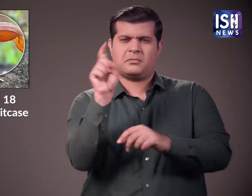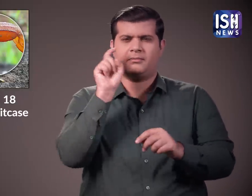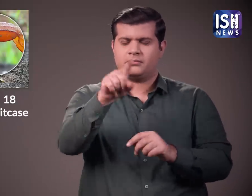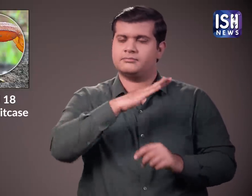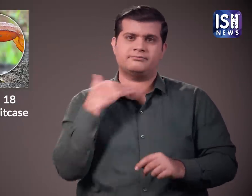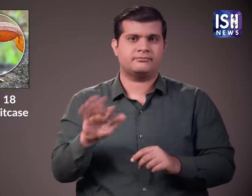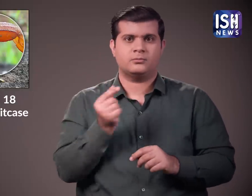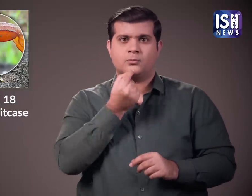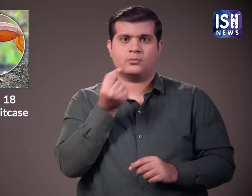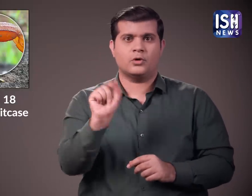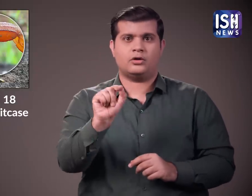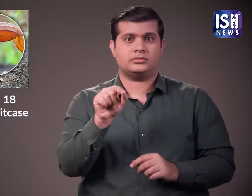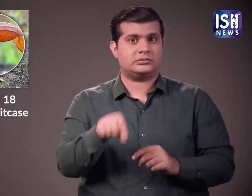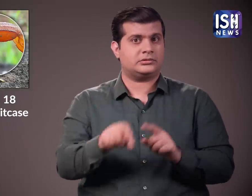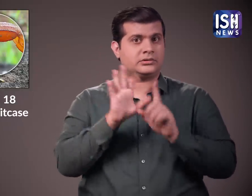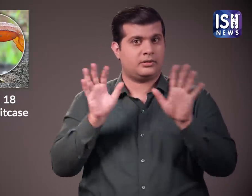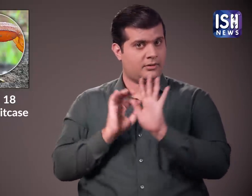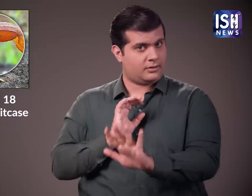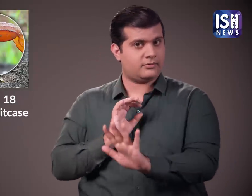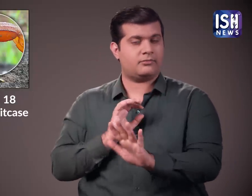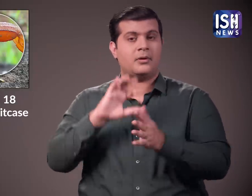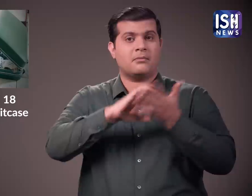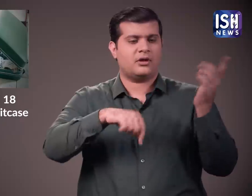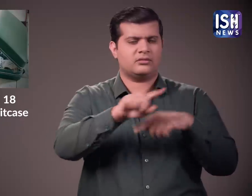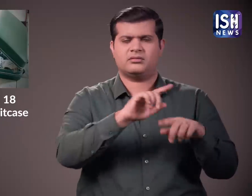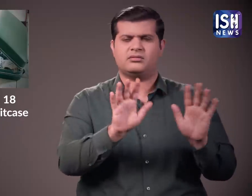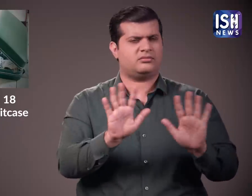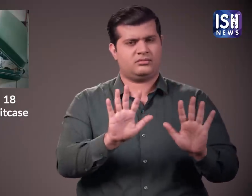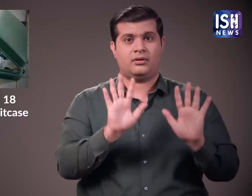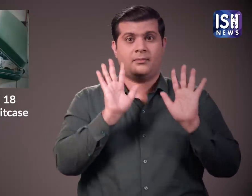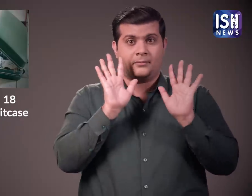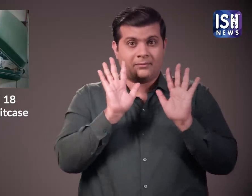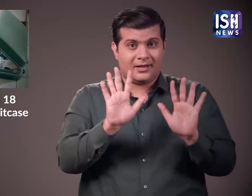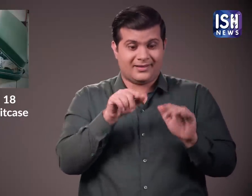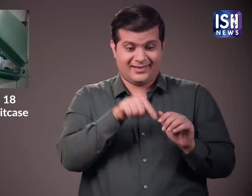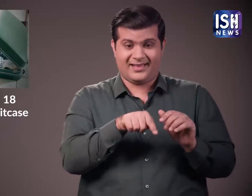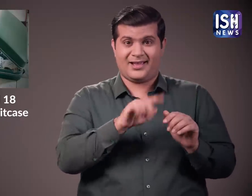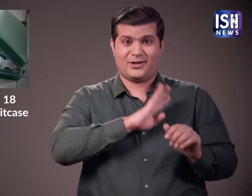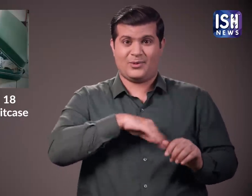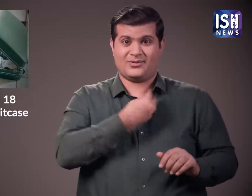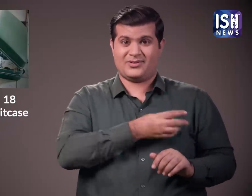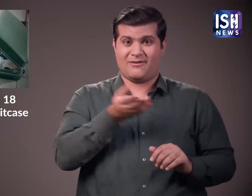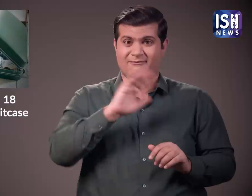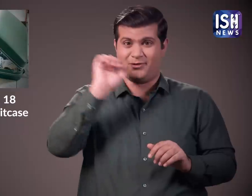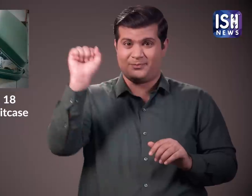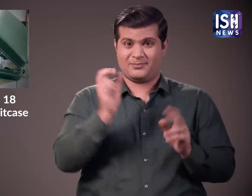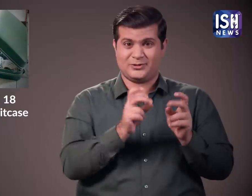कि वे इंसानों को मार सके। हाला कि ये ग्रोएशियाई बिच्चु